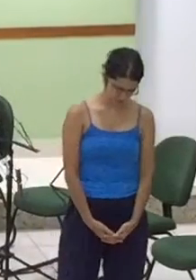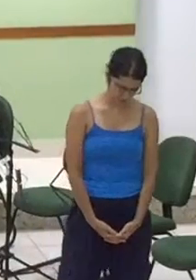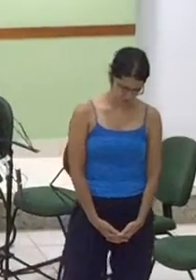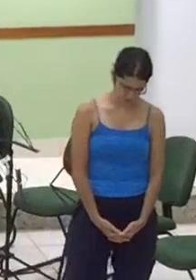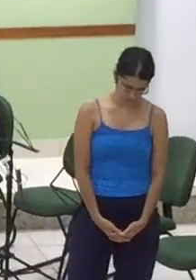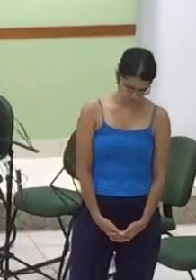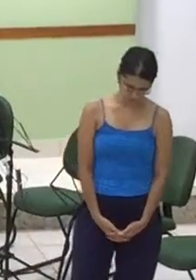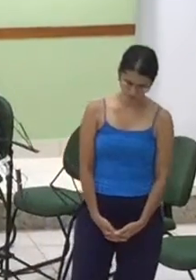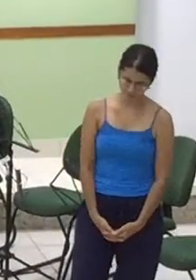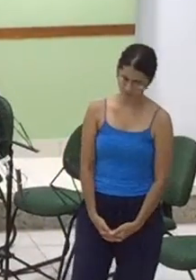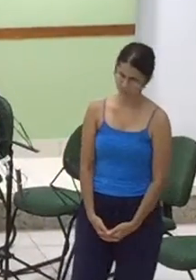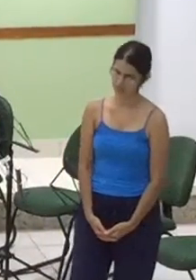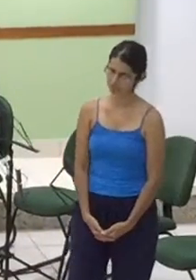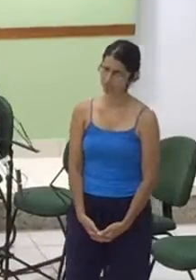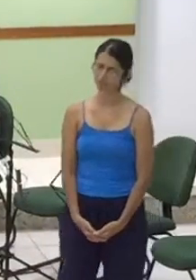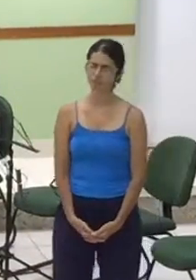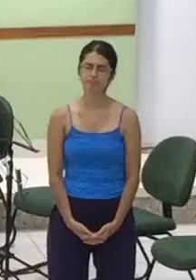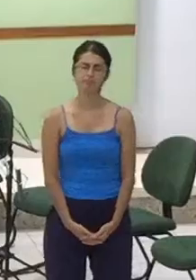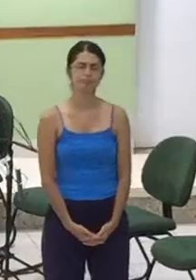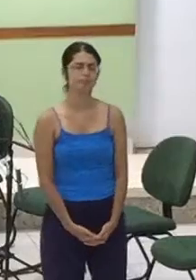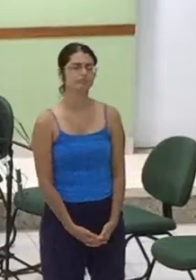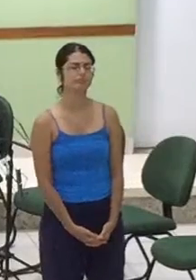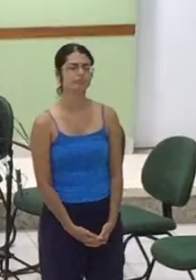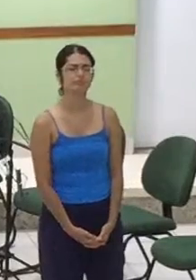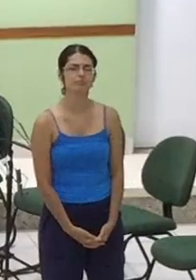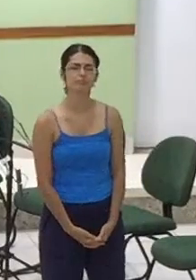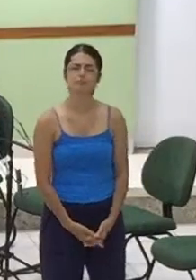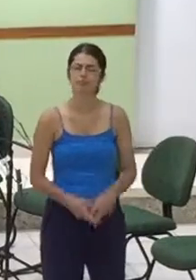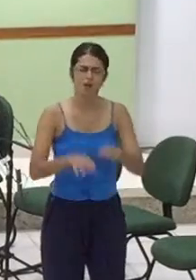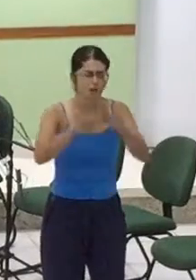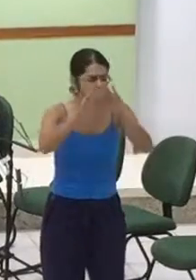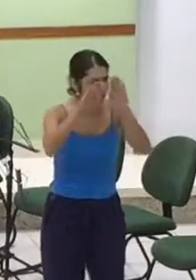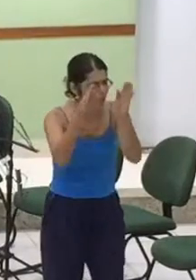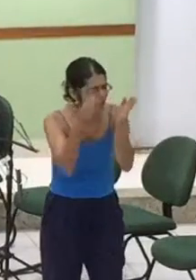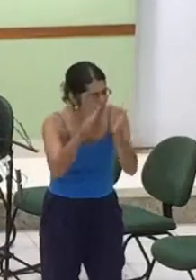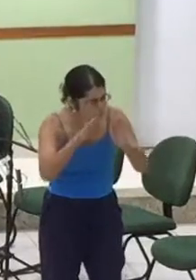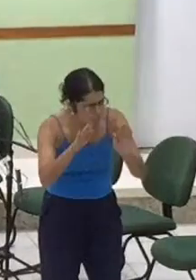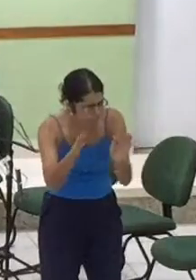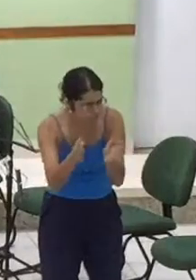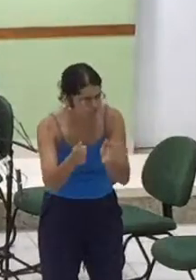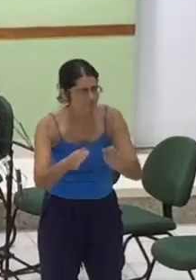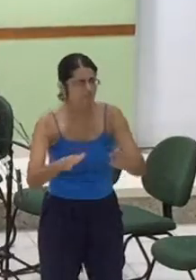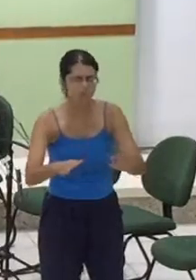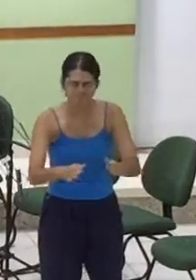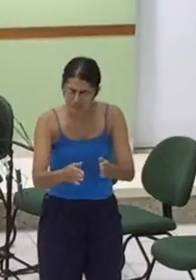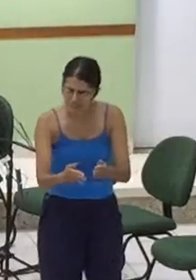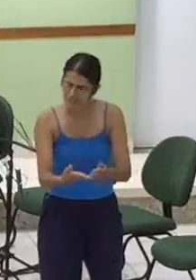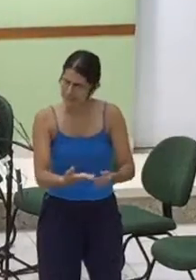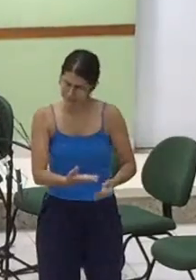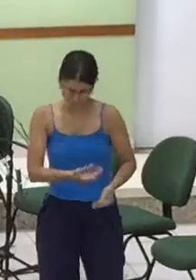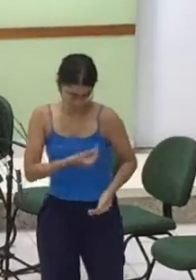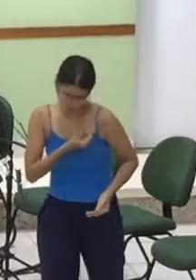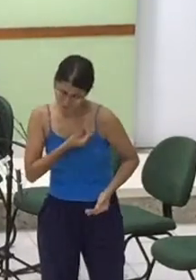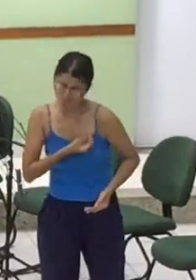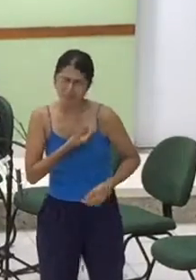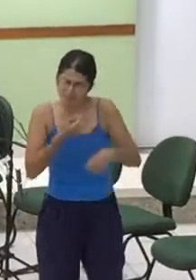O vaso de alabajo O vaso que ser lutado